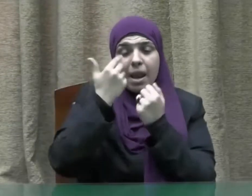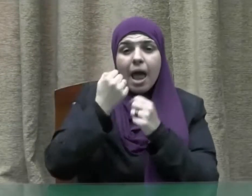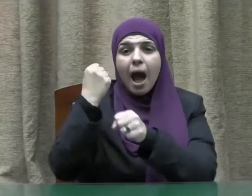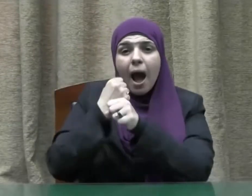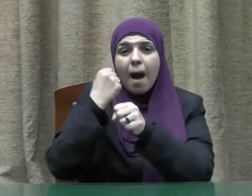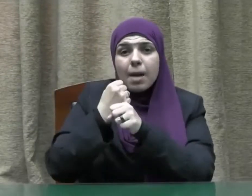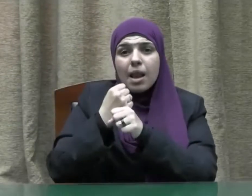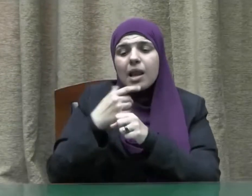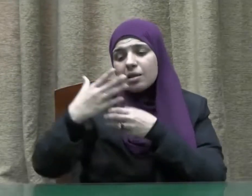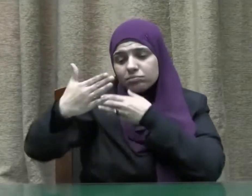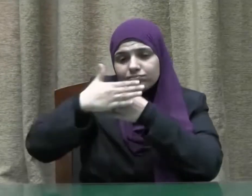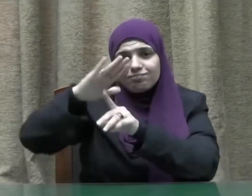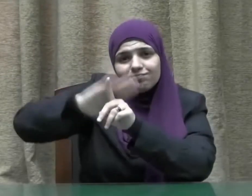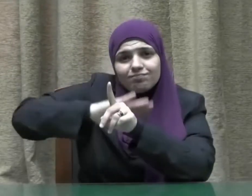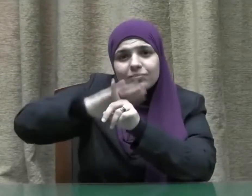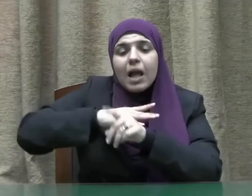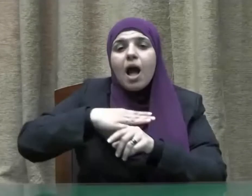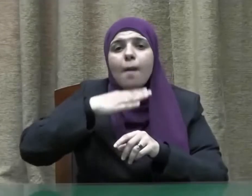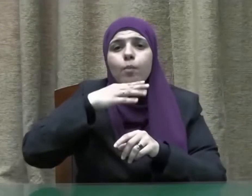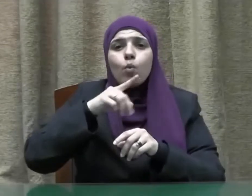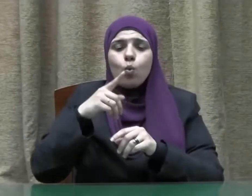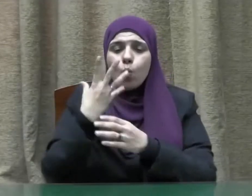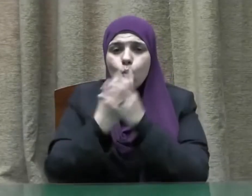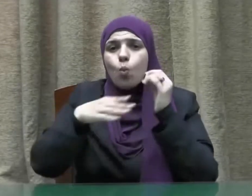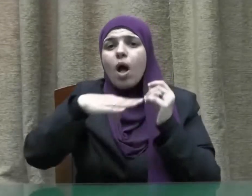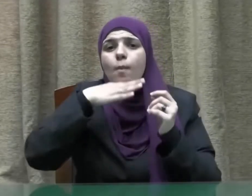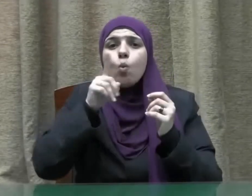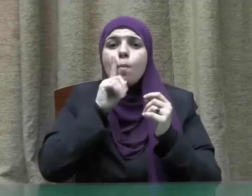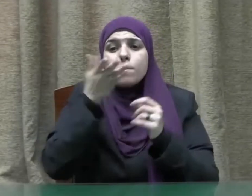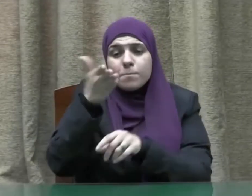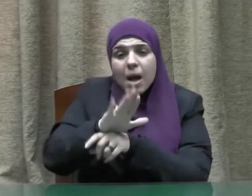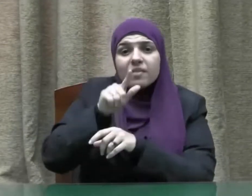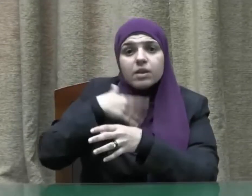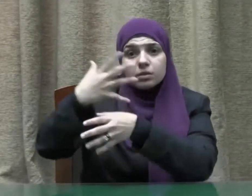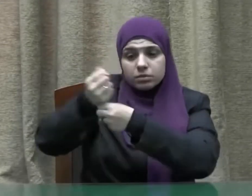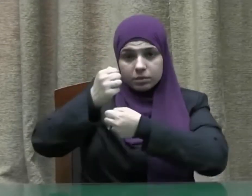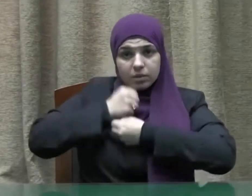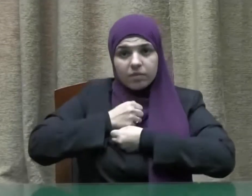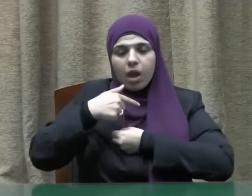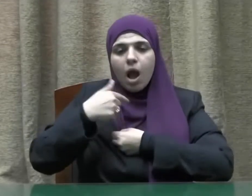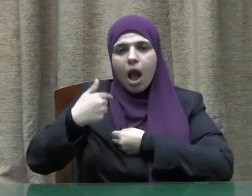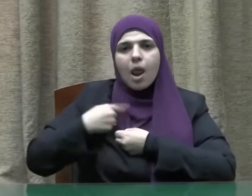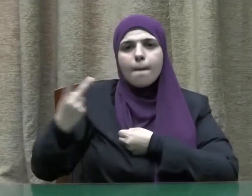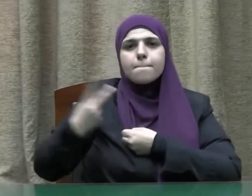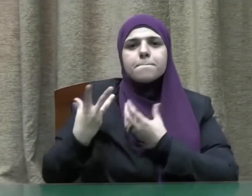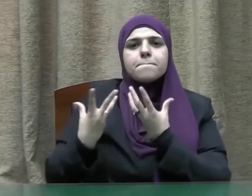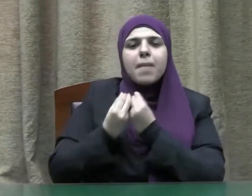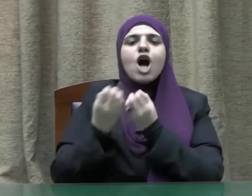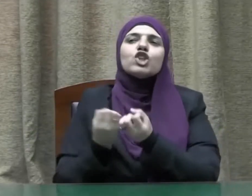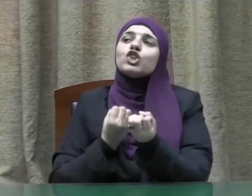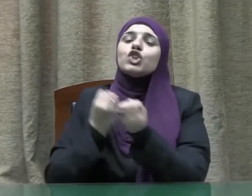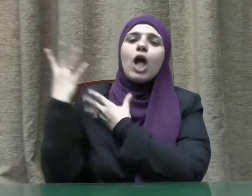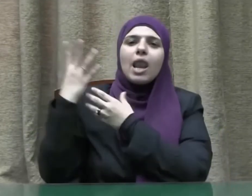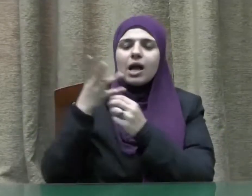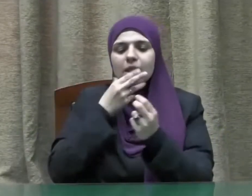أحسن إلى يتيمة أو يتيم عنده كنت أنا وهو في الجنة